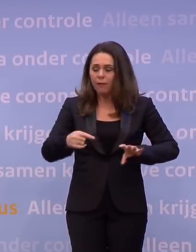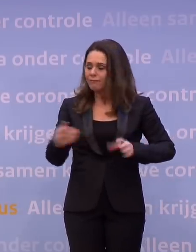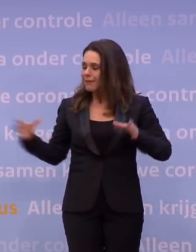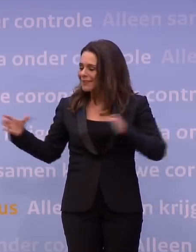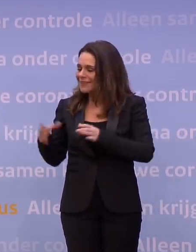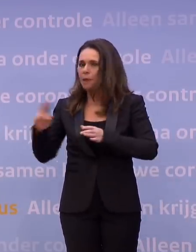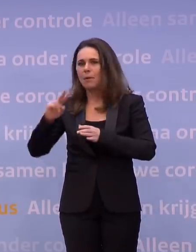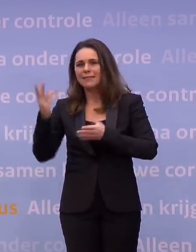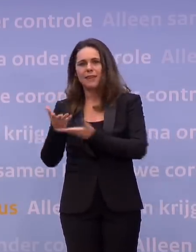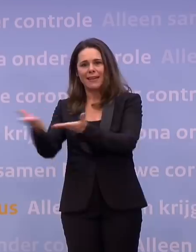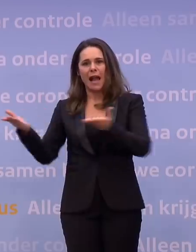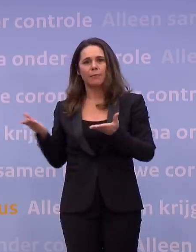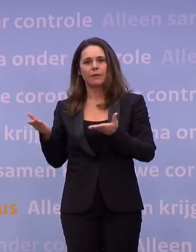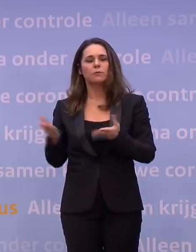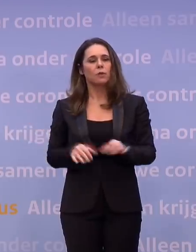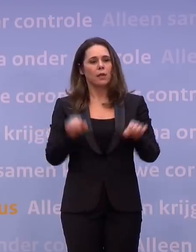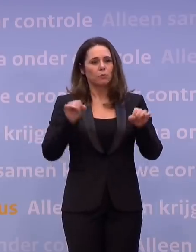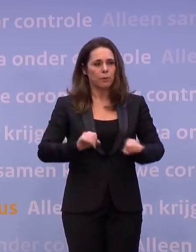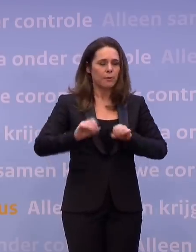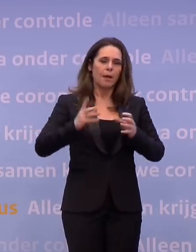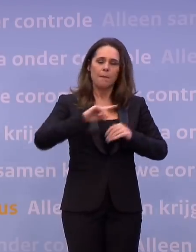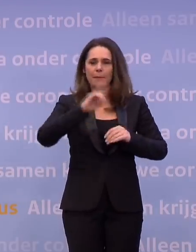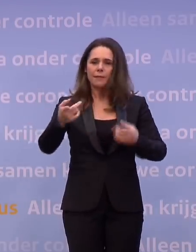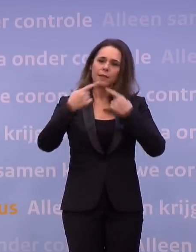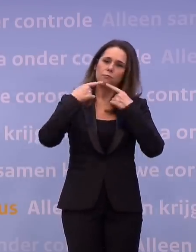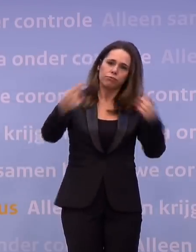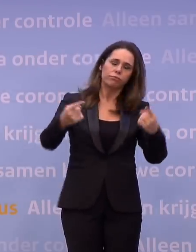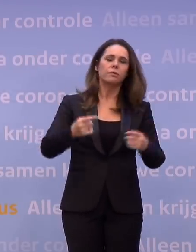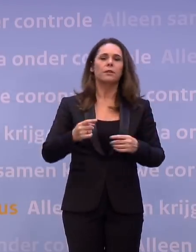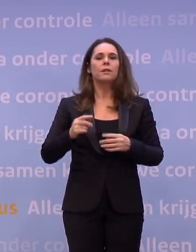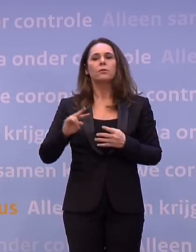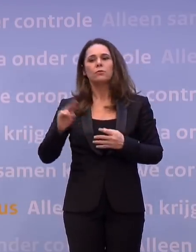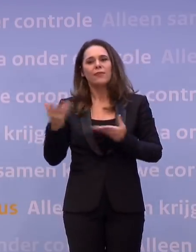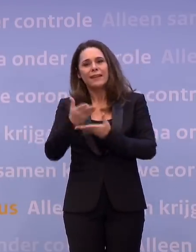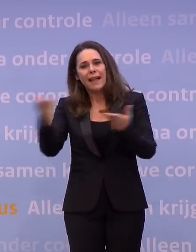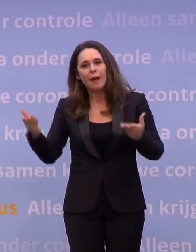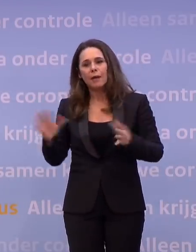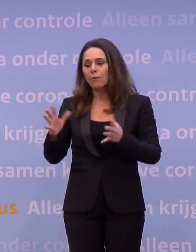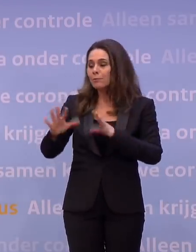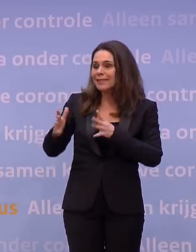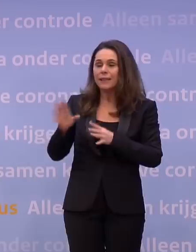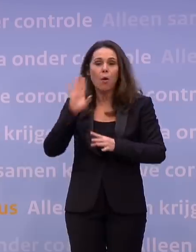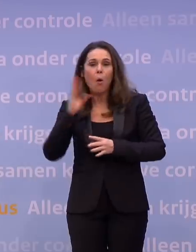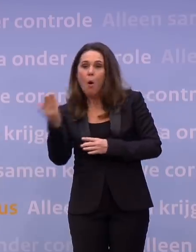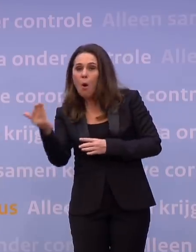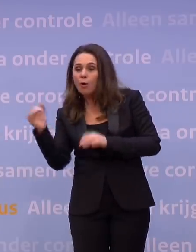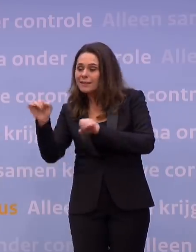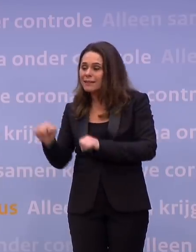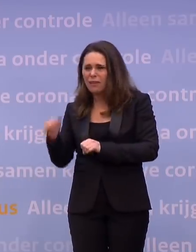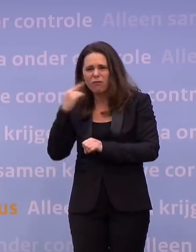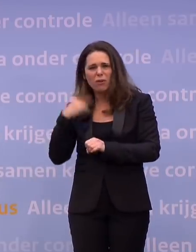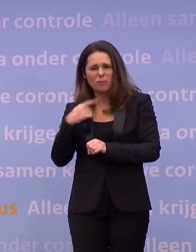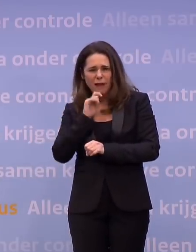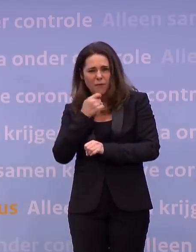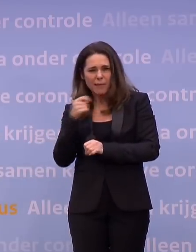genomen, hebben we het ook meteen naar buiten willen brengen, zodat de Tweede Kamer een hoorzitting desgewenst kon organiseren. Bij mijn weten vindt plaats vanmiddag,